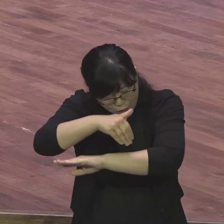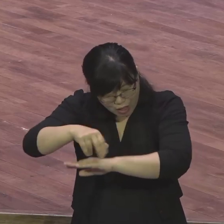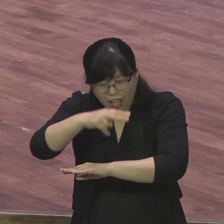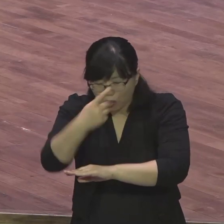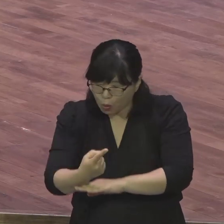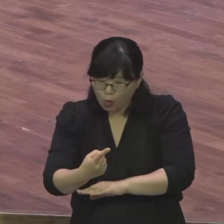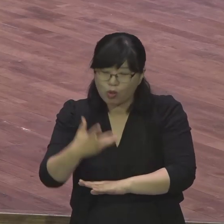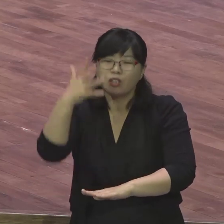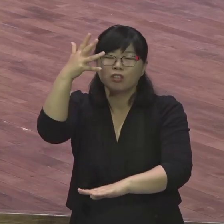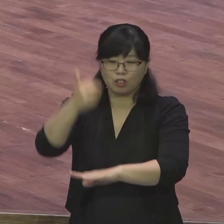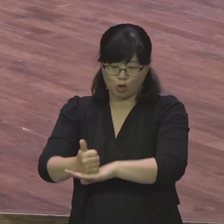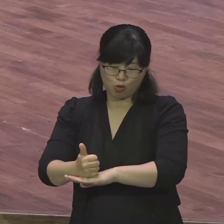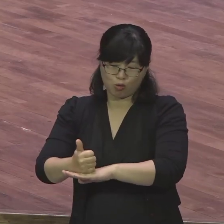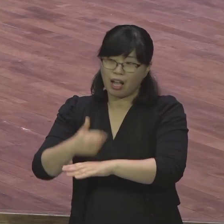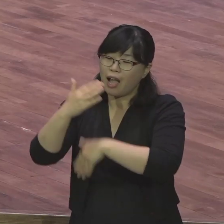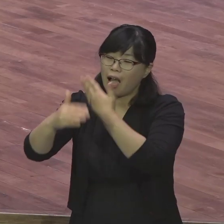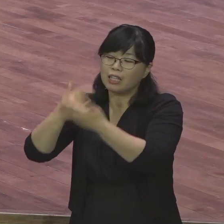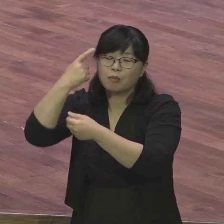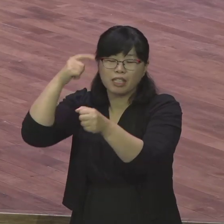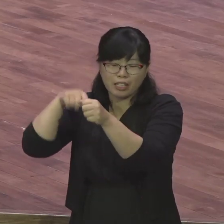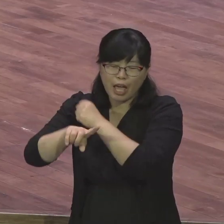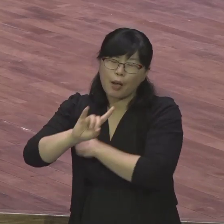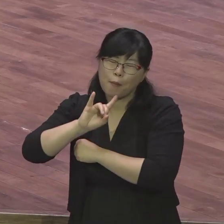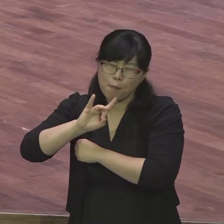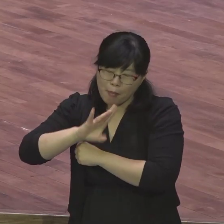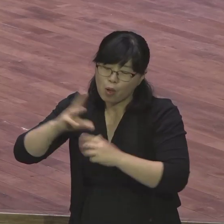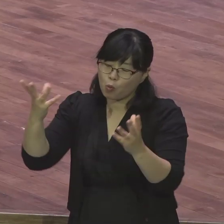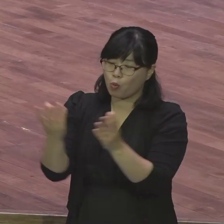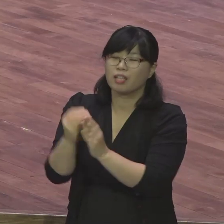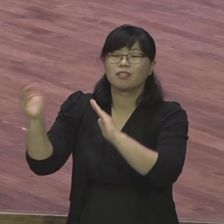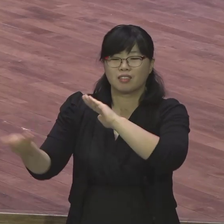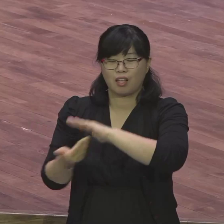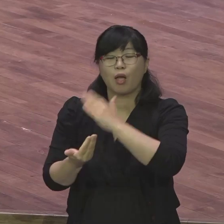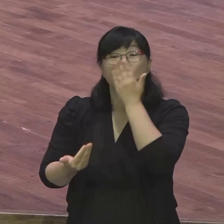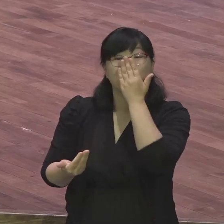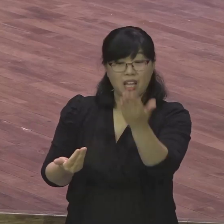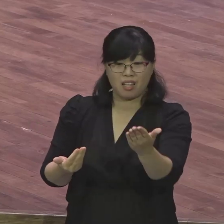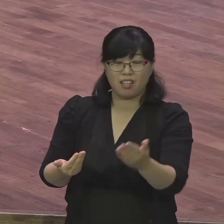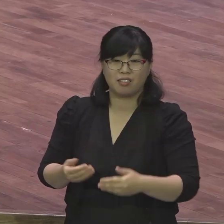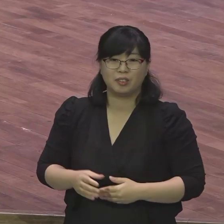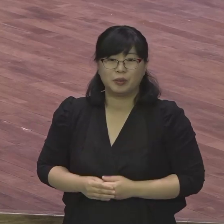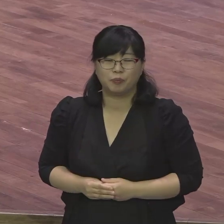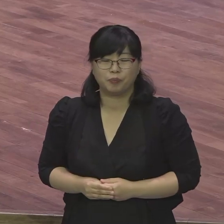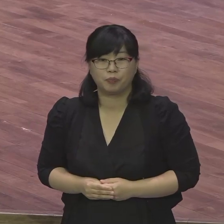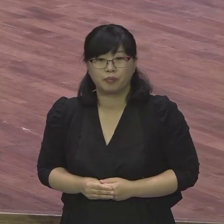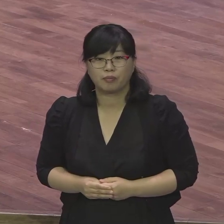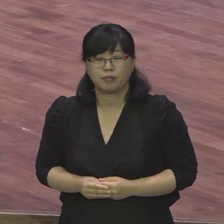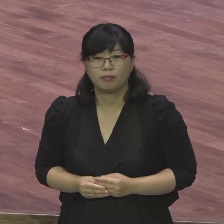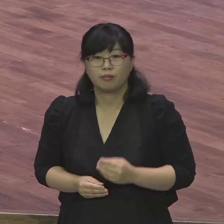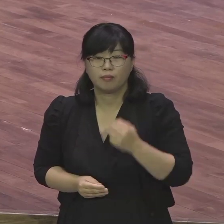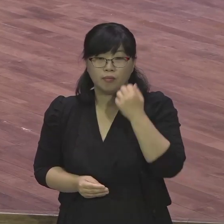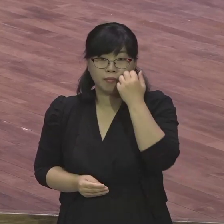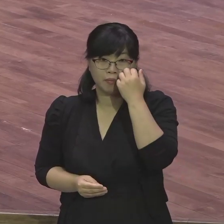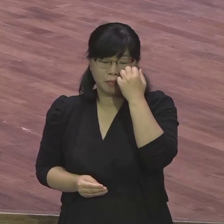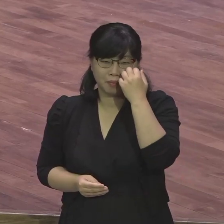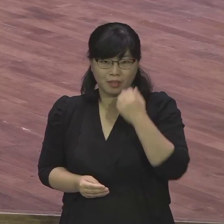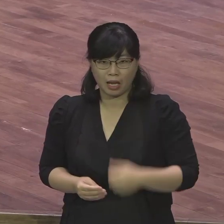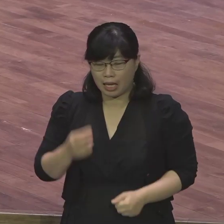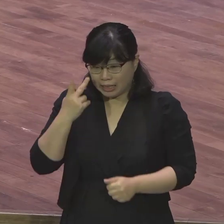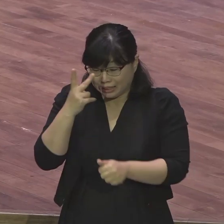바울은 당시 극심한 고난 가운데 있는 로마교의 성도들에게 참된 소망을